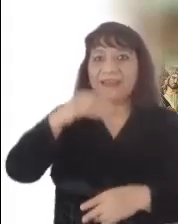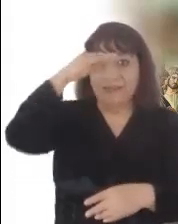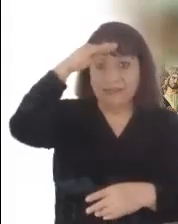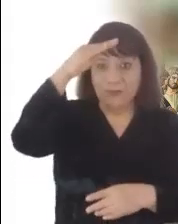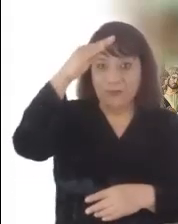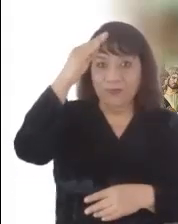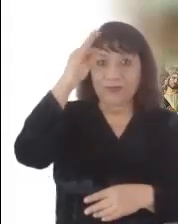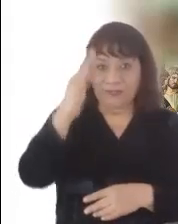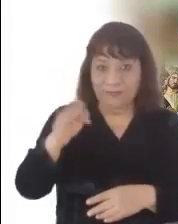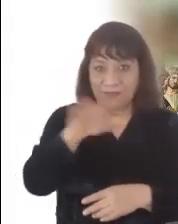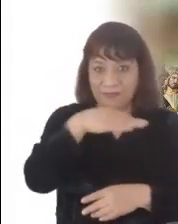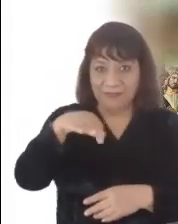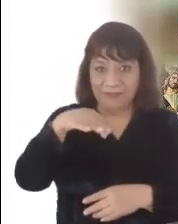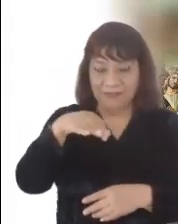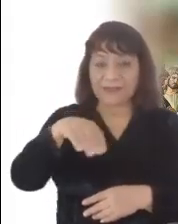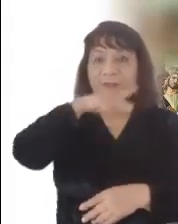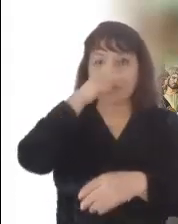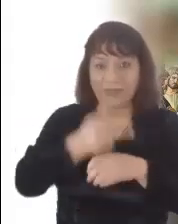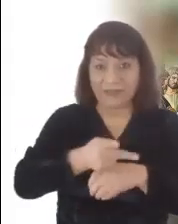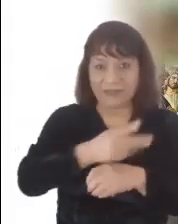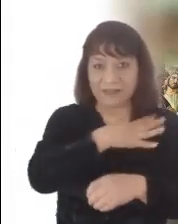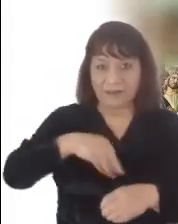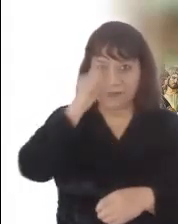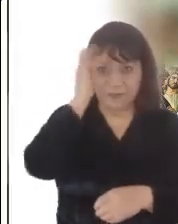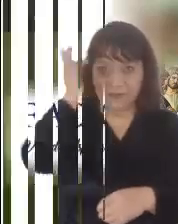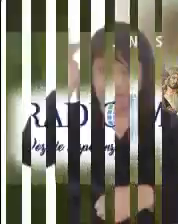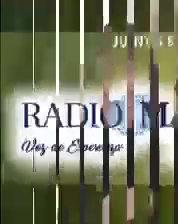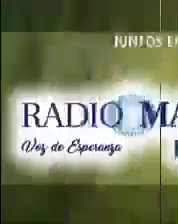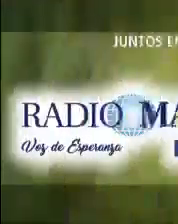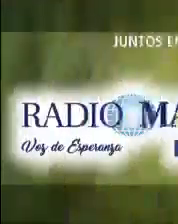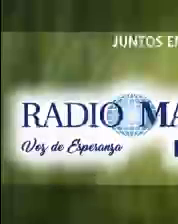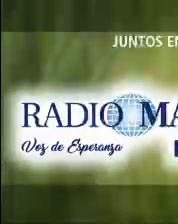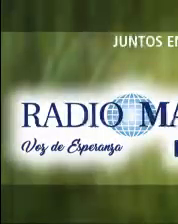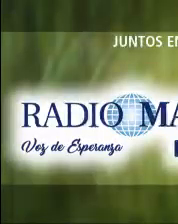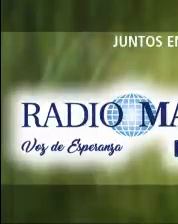Señor te bendiga en nombre del Padre y del Hijo y del Espíritu Santo.